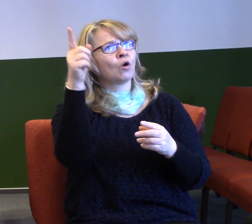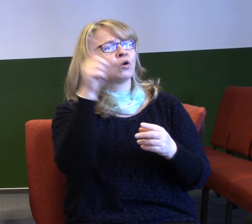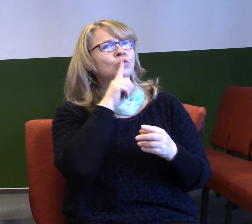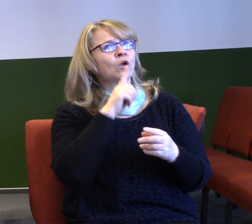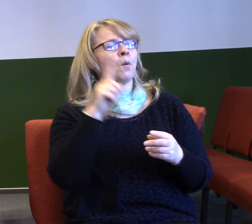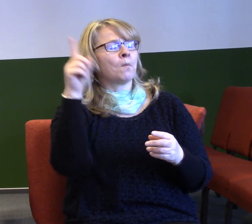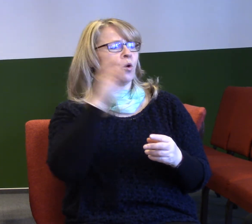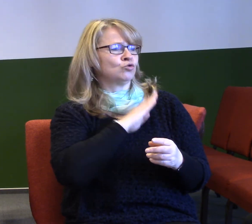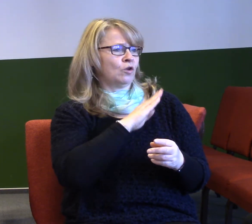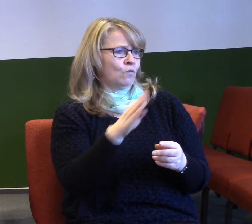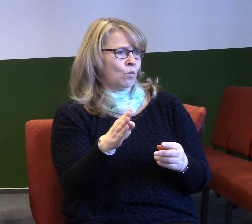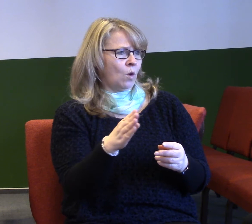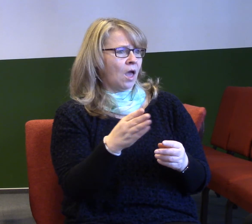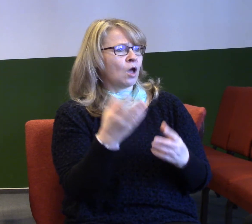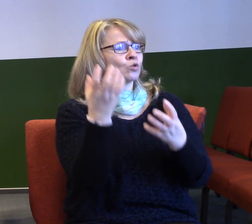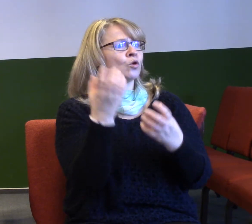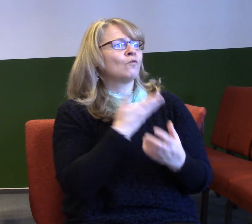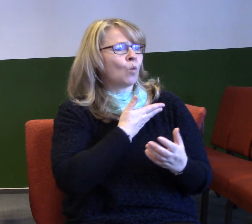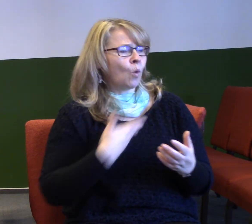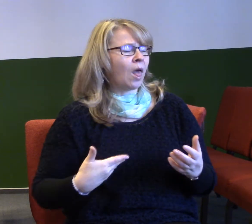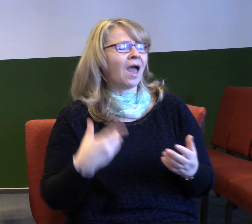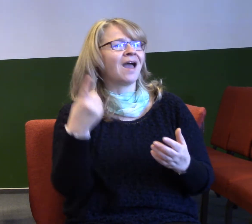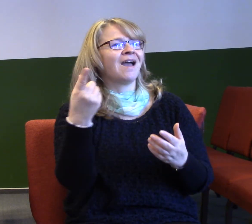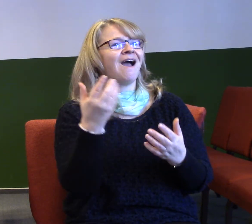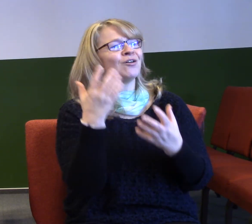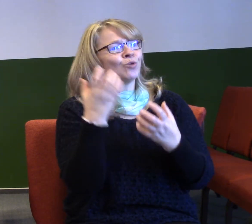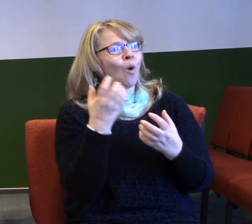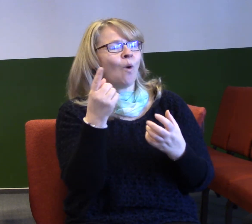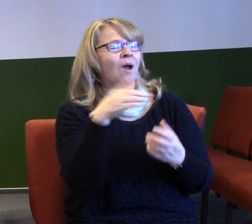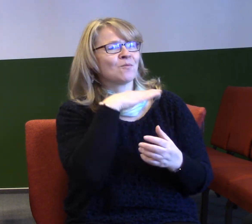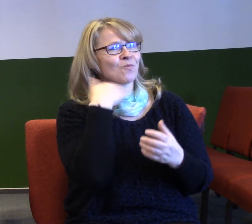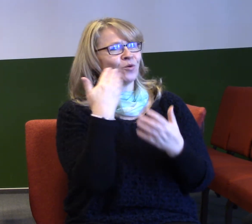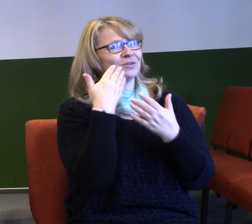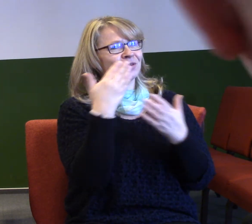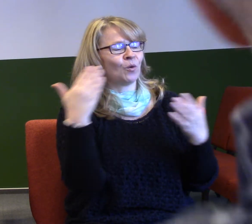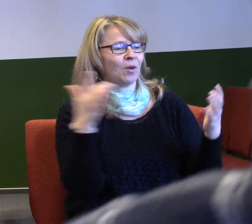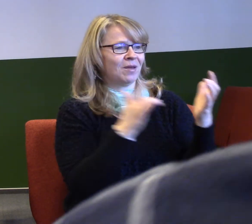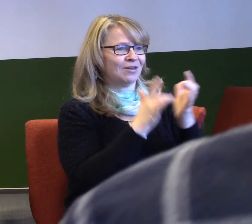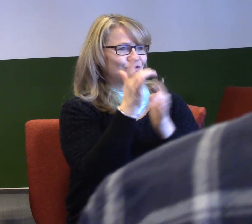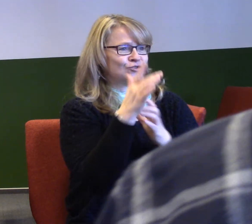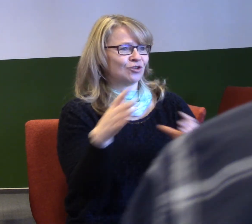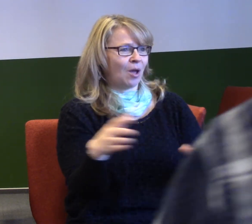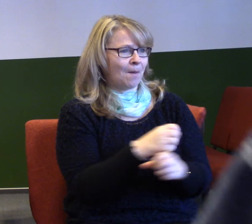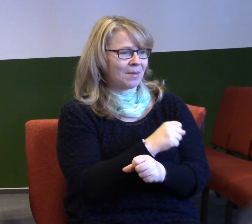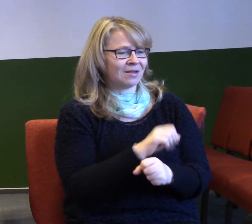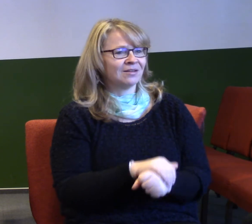si nás k sobě přitáhnul. Děkujem ti, Ježíši. Amen. Tak vás všechny zdravím.